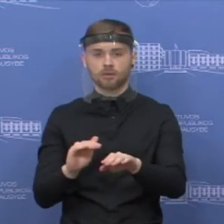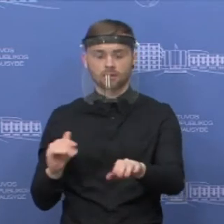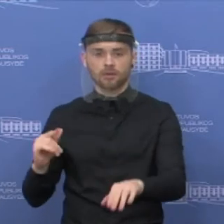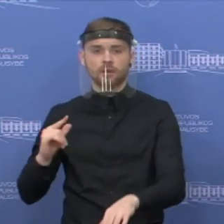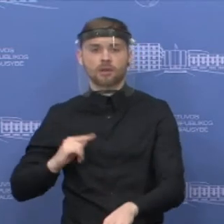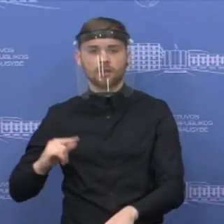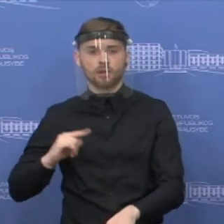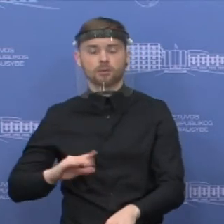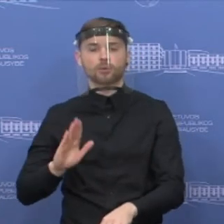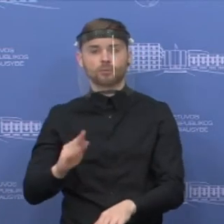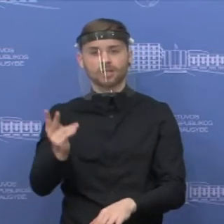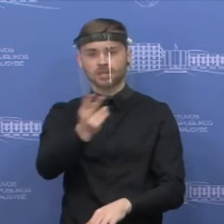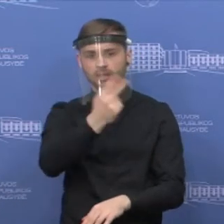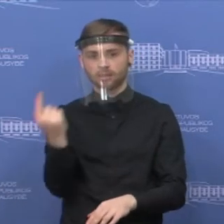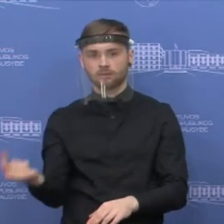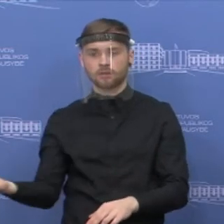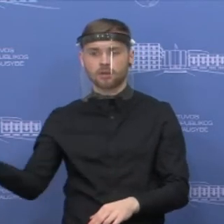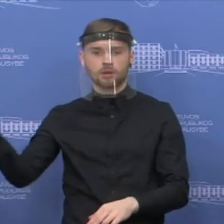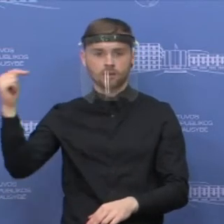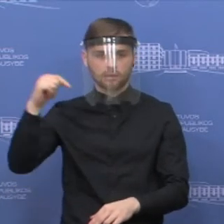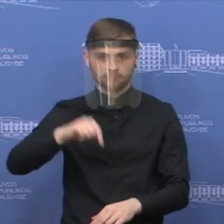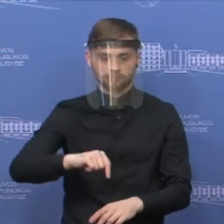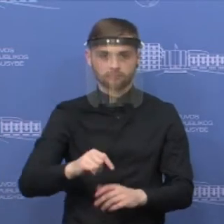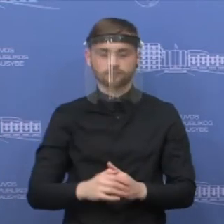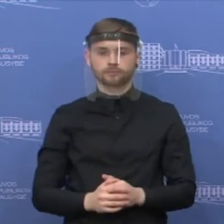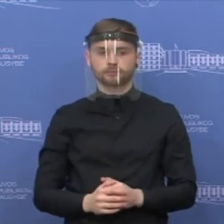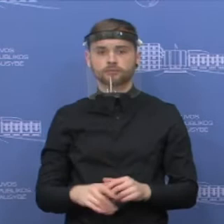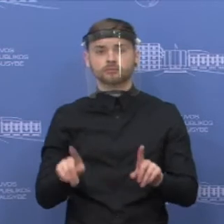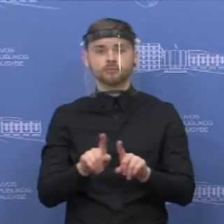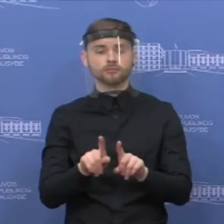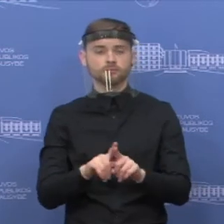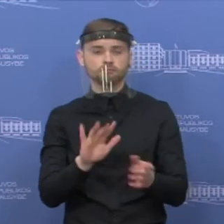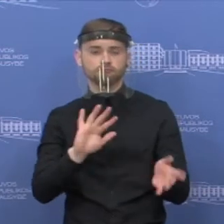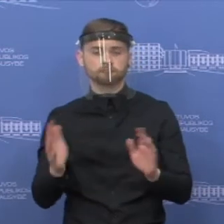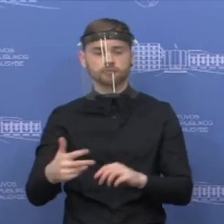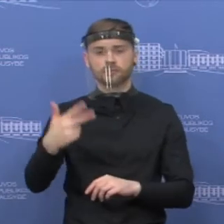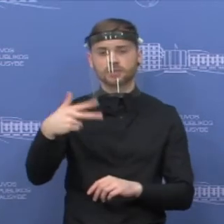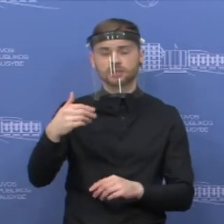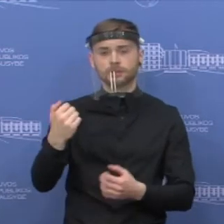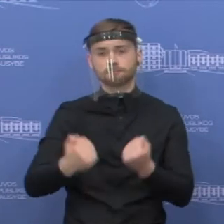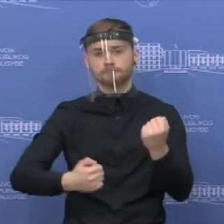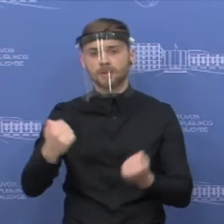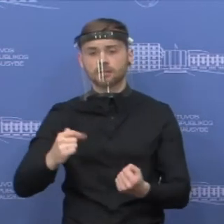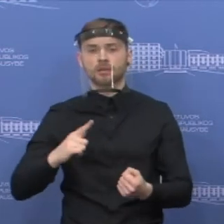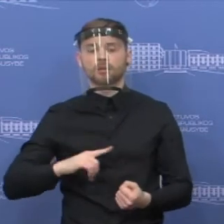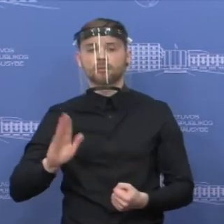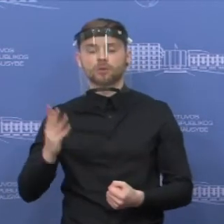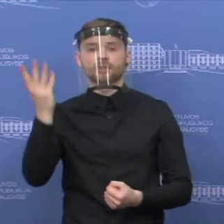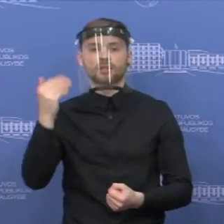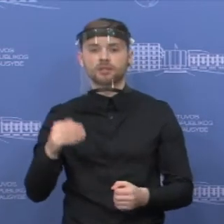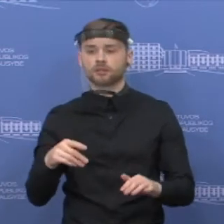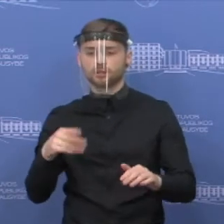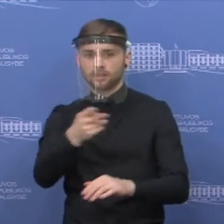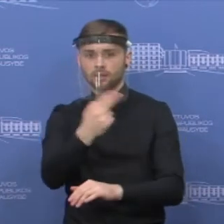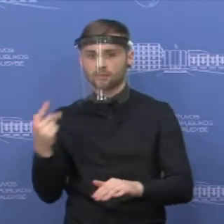įvažiavimo į Lietuvos Respublikos teritoriją ir apie 30 automobilių laukia išvažiavimo iš Lietuvos Respublikos